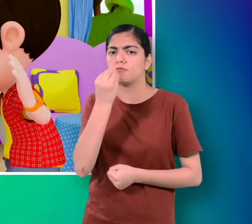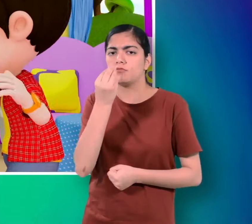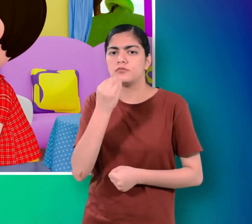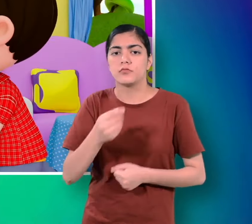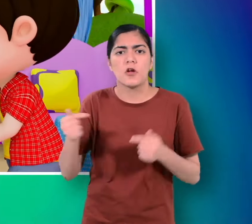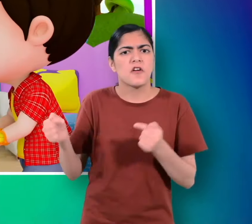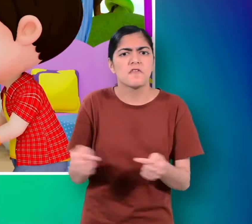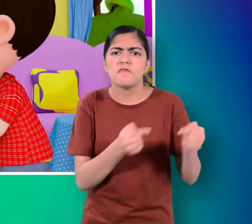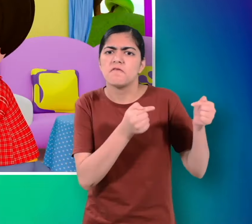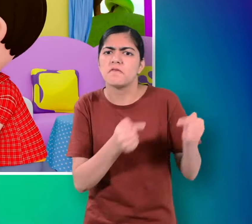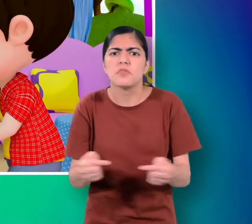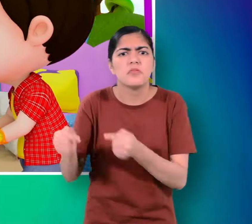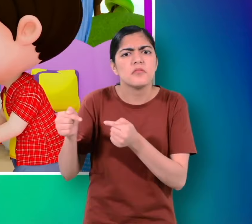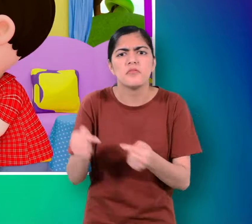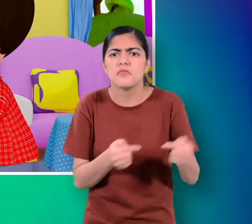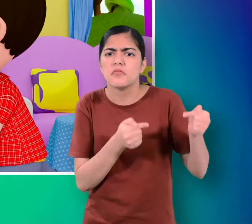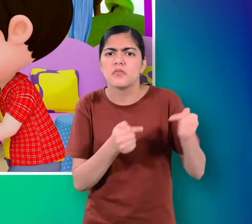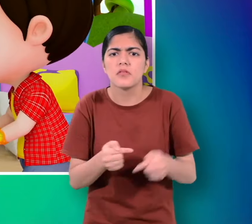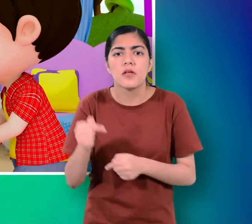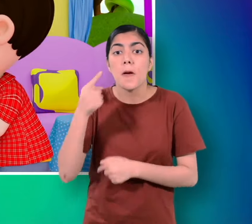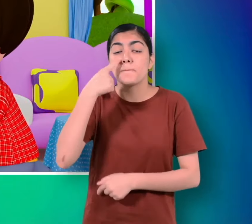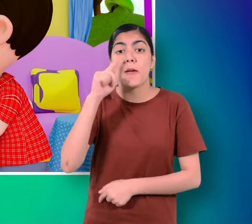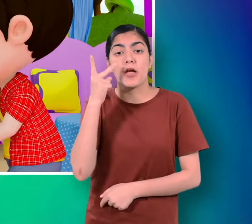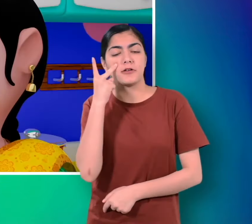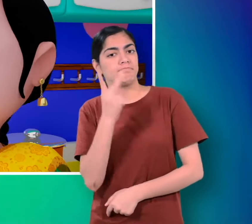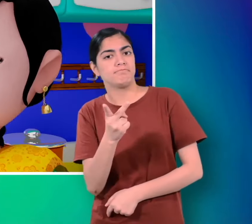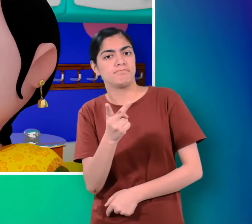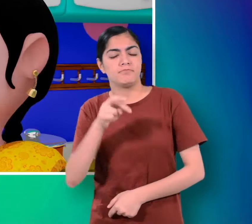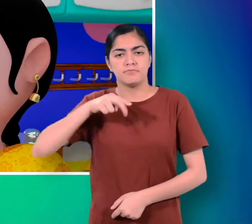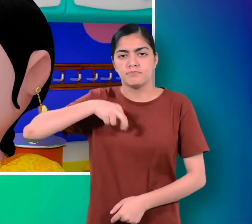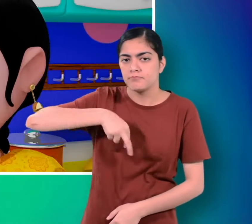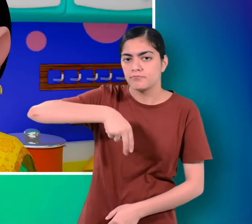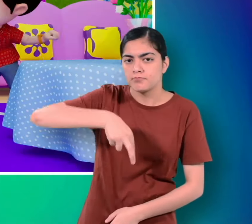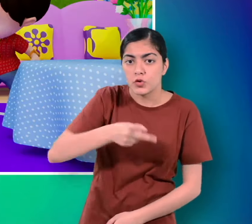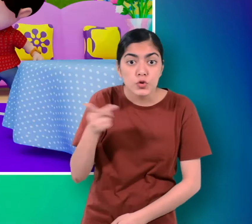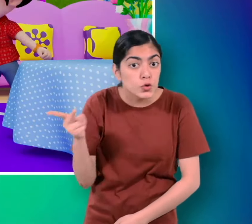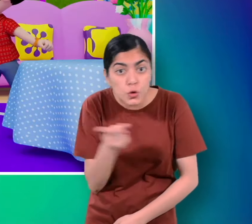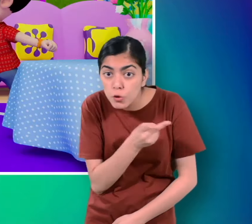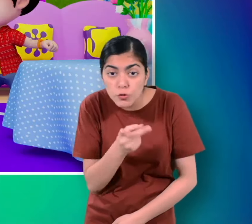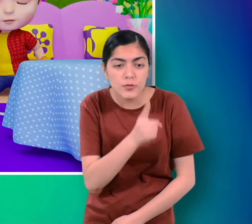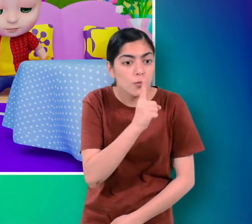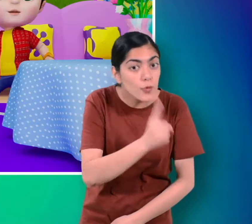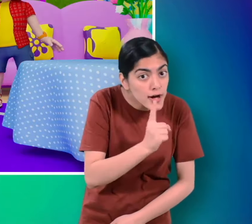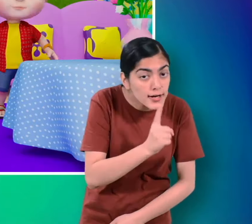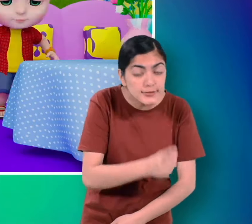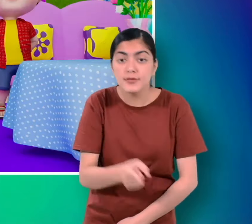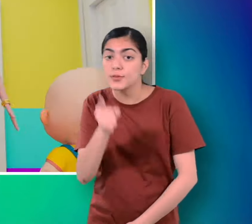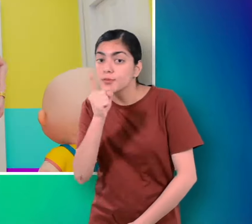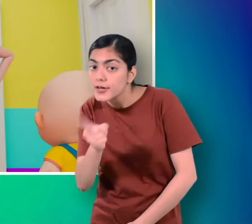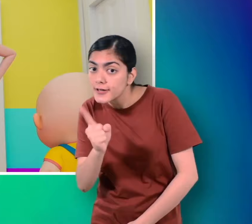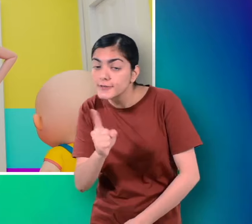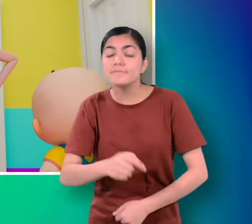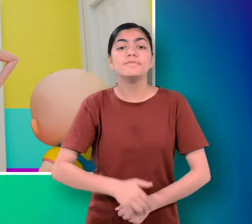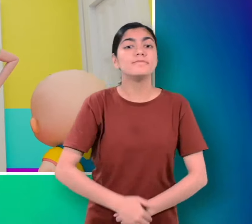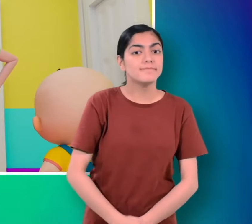मैं खाऊंगा जगडा सुनकर मम्मी आई दोनों को फिर डाट लगाई